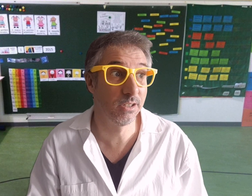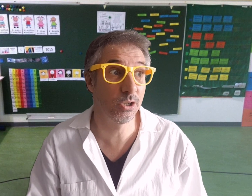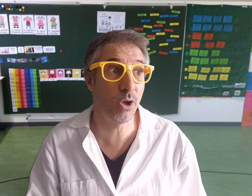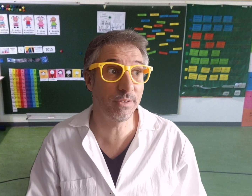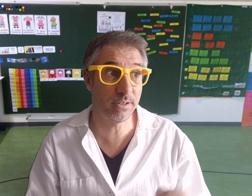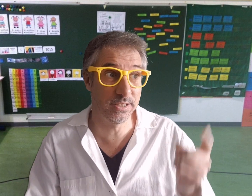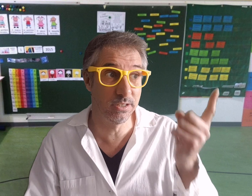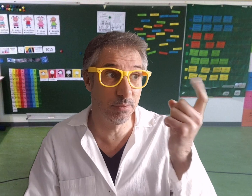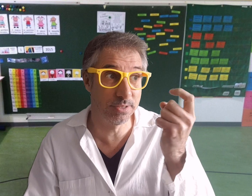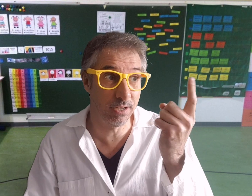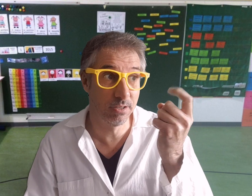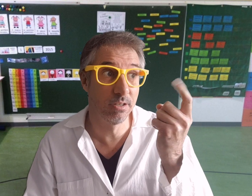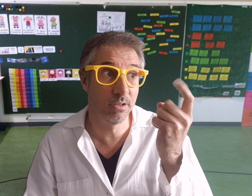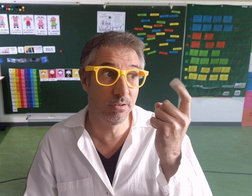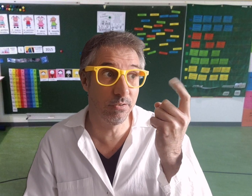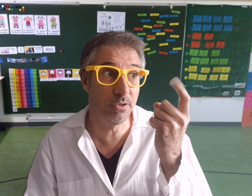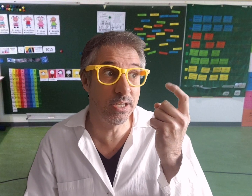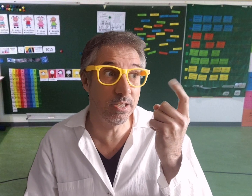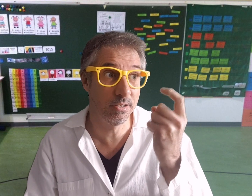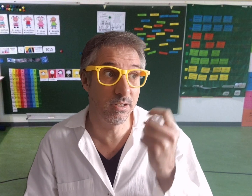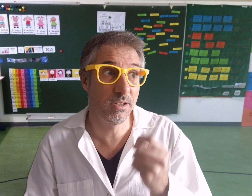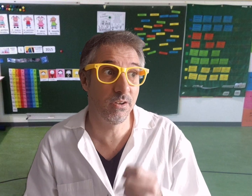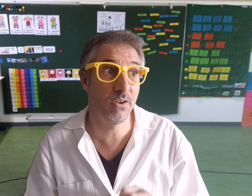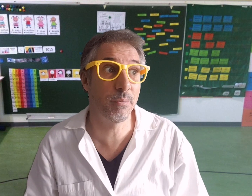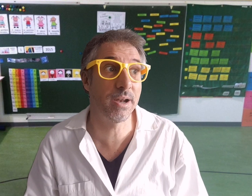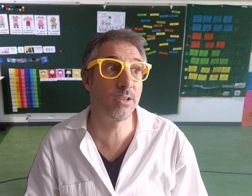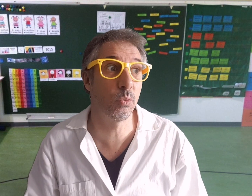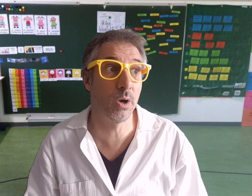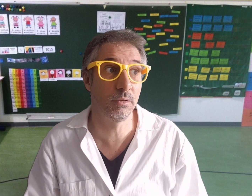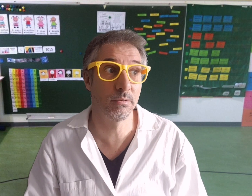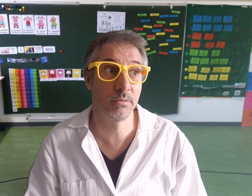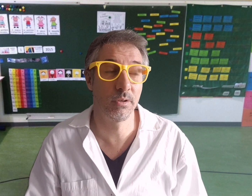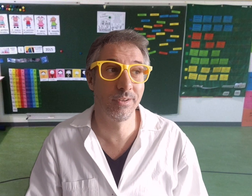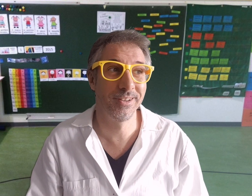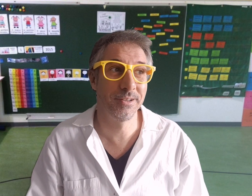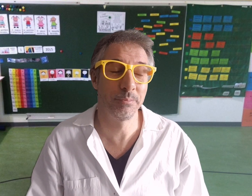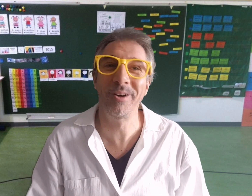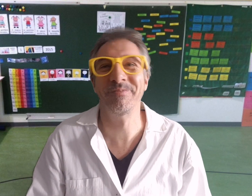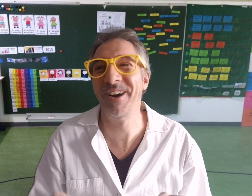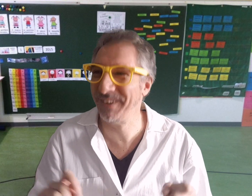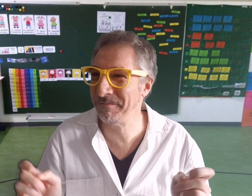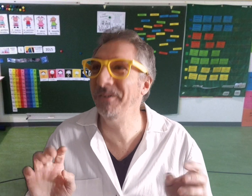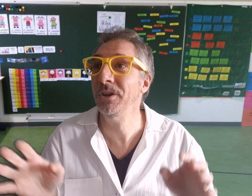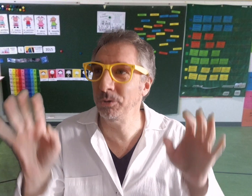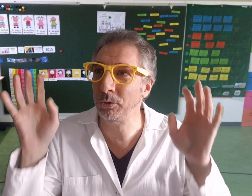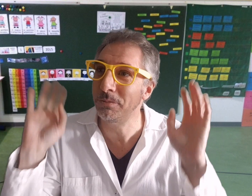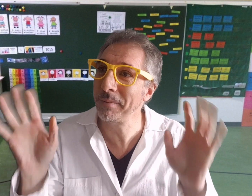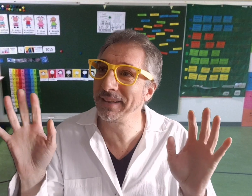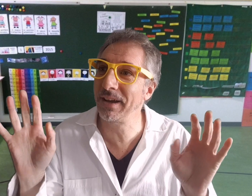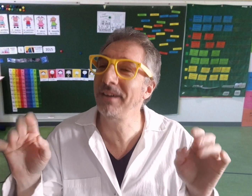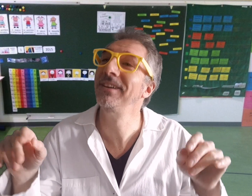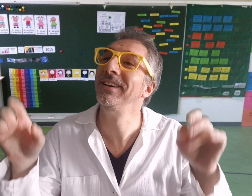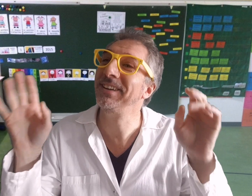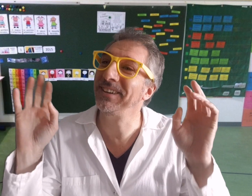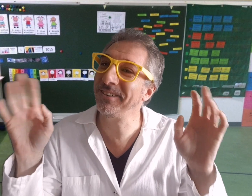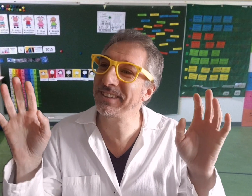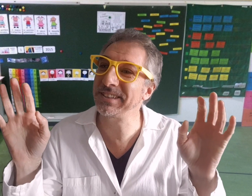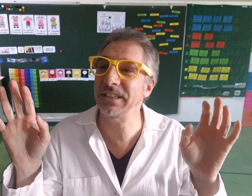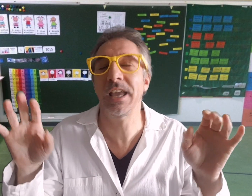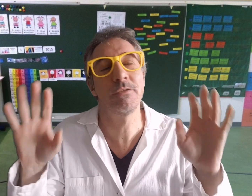Je vais leur faire un signe comme ça, venez, on va parler de toi. Bon, donc demain matin, on me dessine, et ne vous